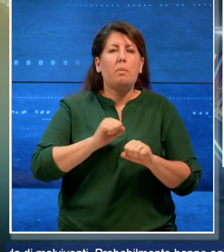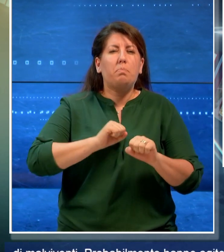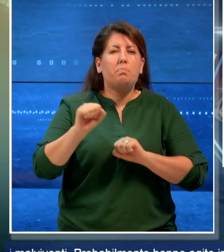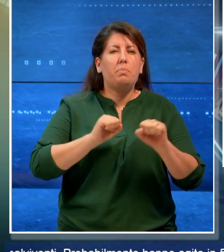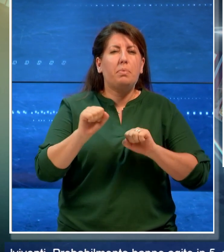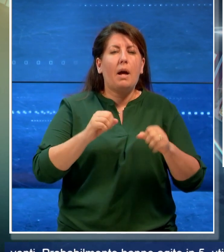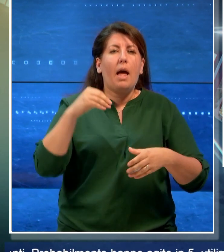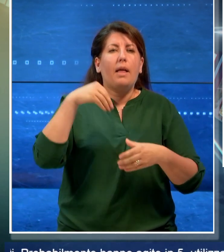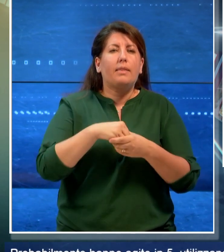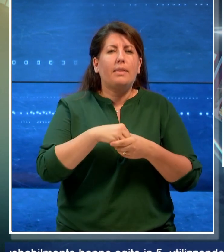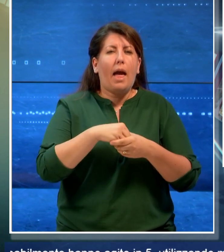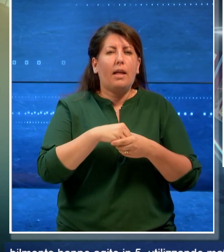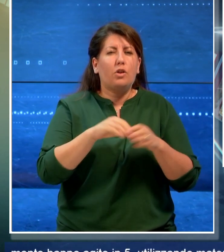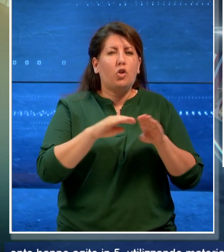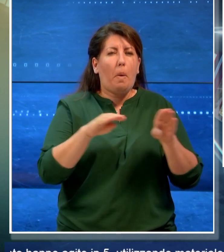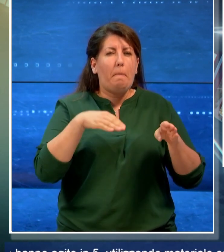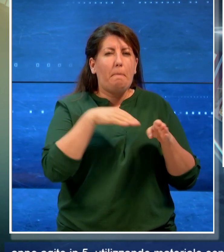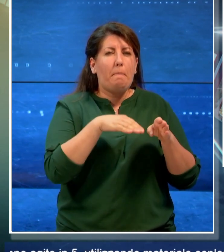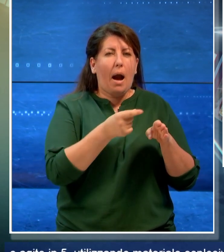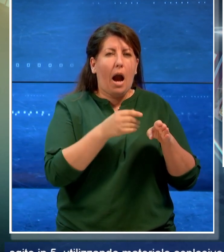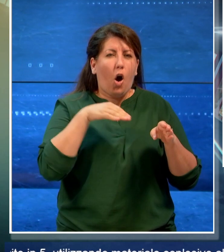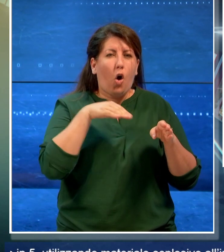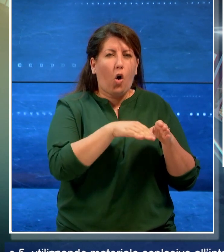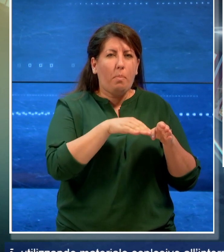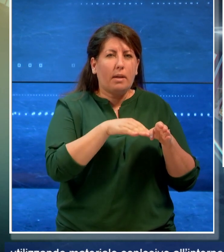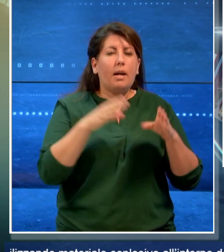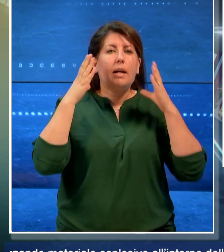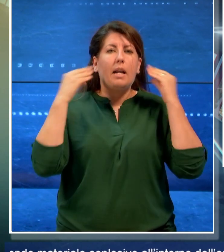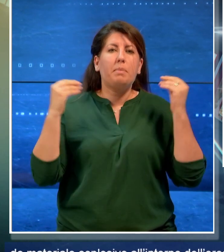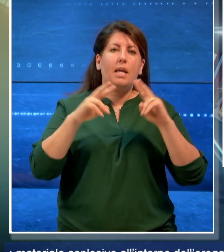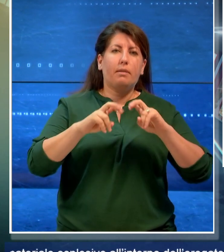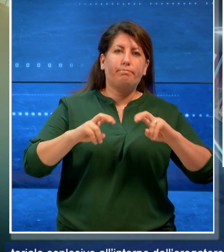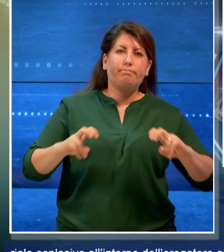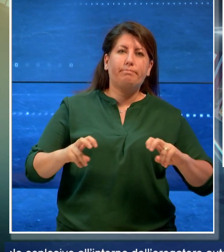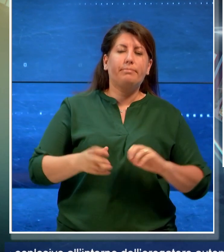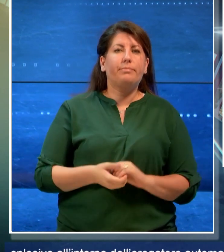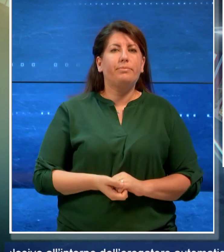'erogatore automatico di Banconote. Indagano i carabinieri.